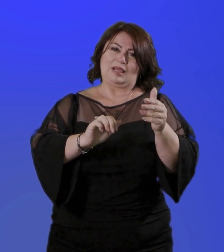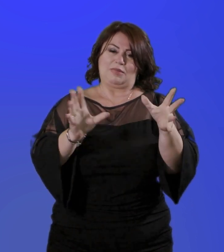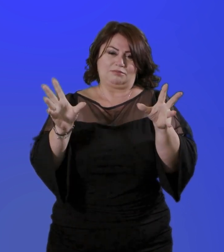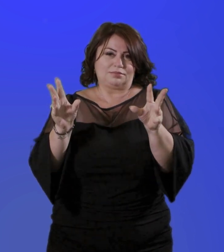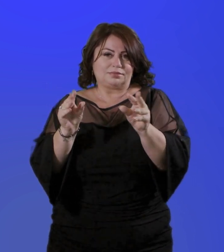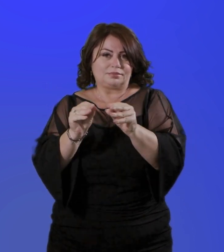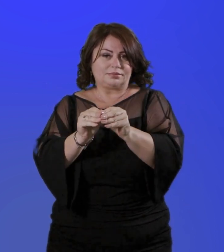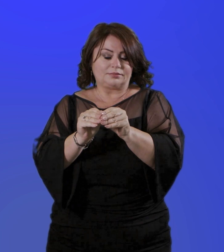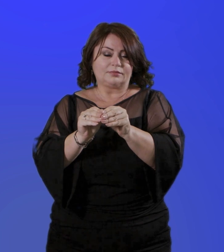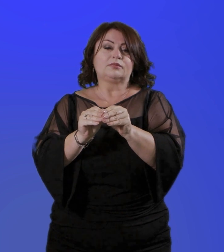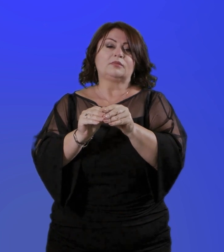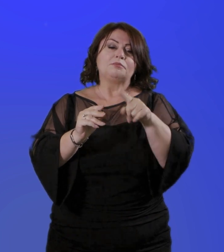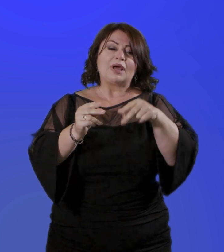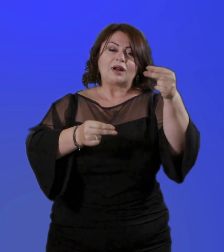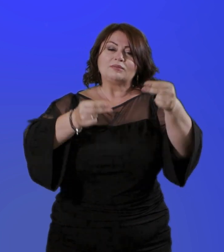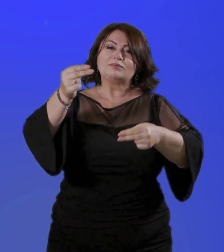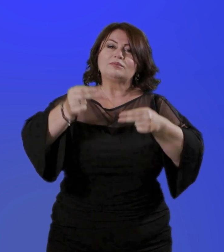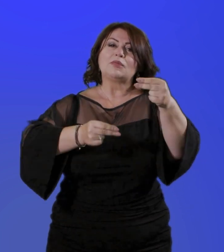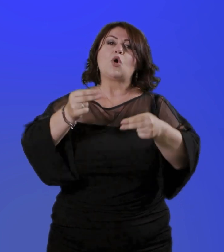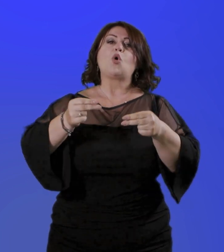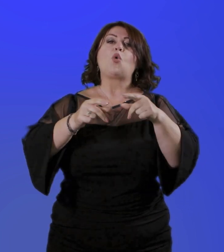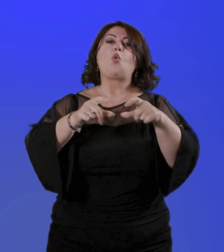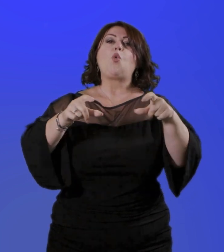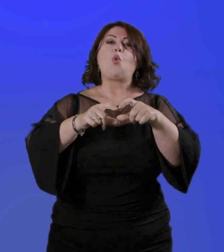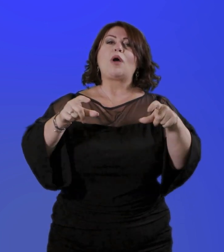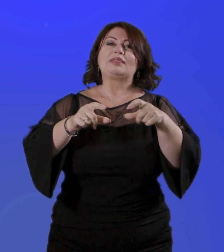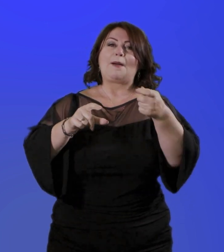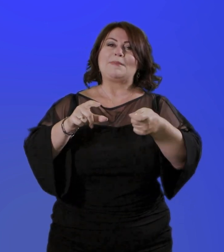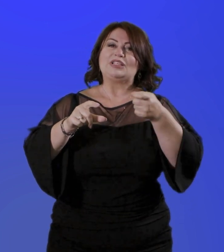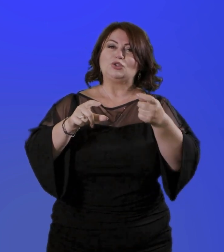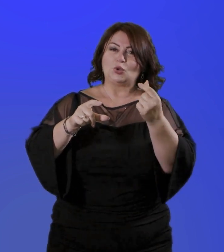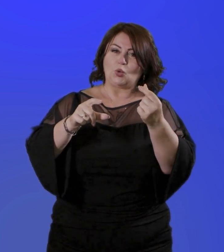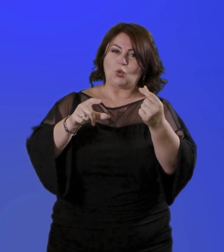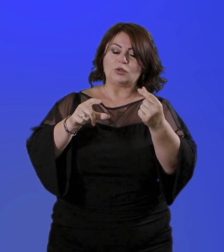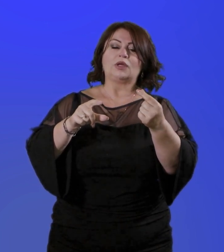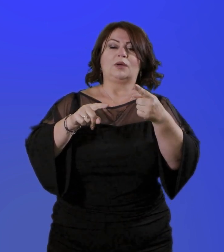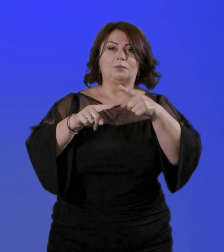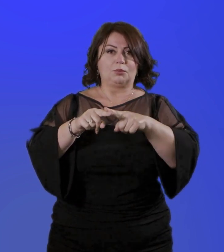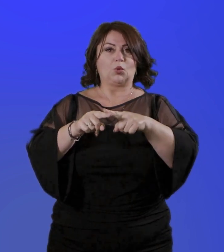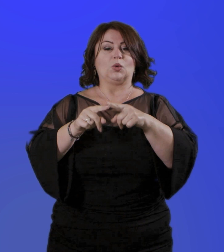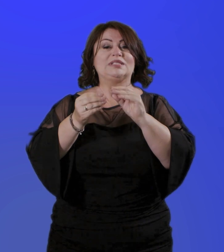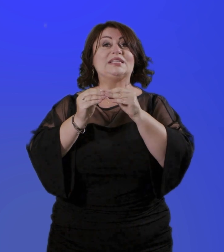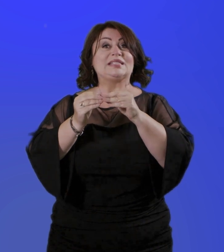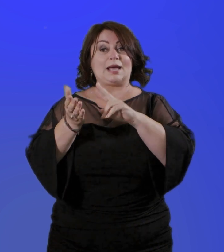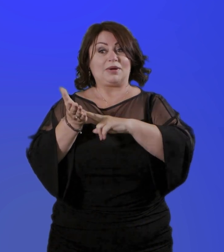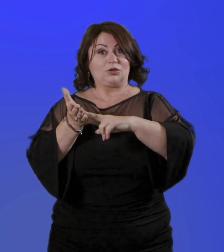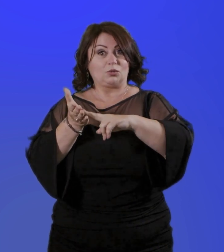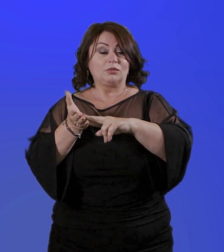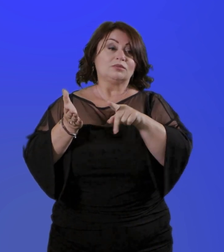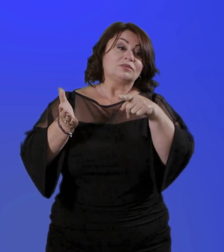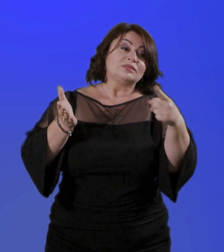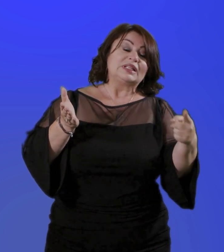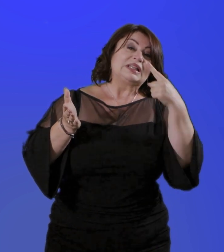utile inoltre ai fini del calcolo delle quote di pensione con il sistema retributivo mentre non ha